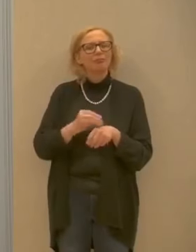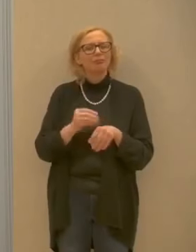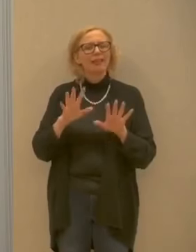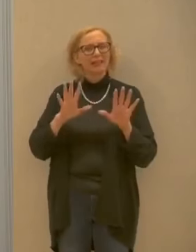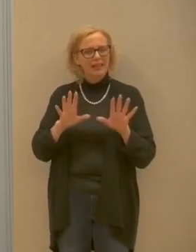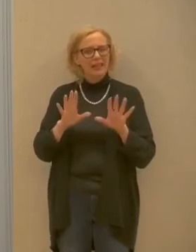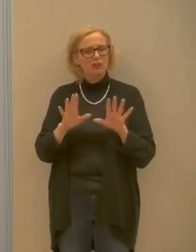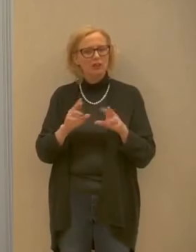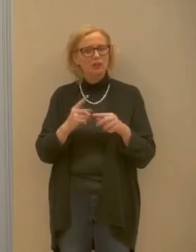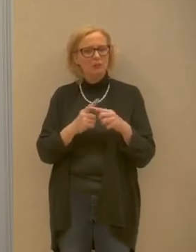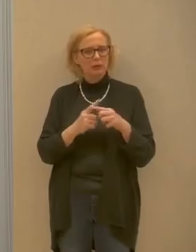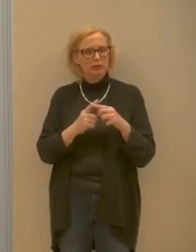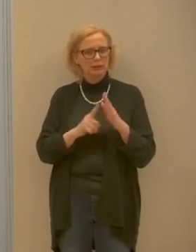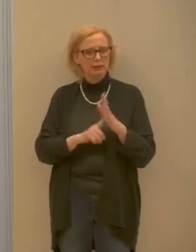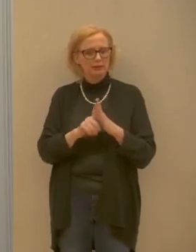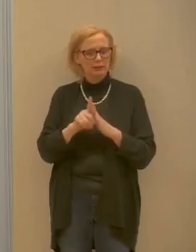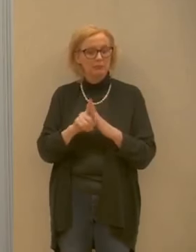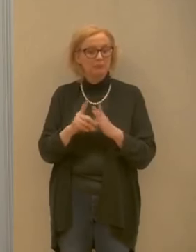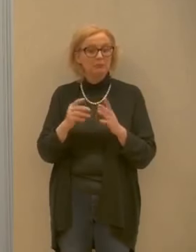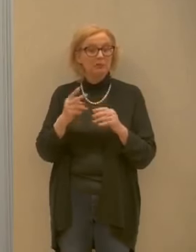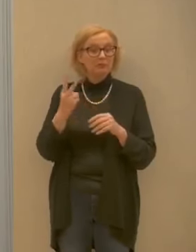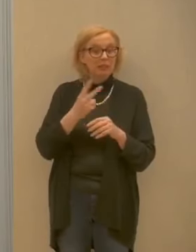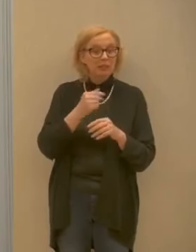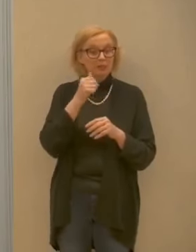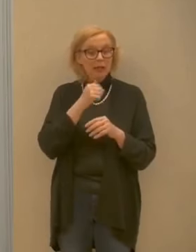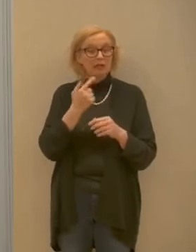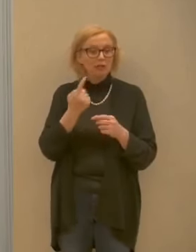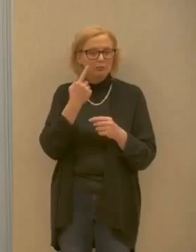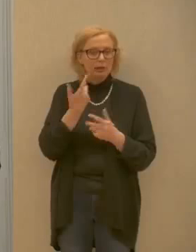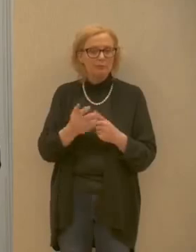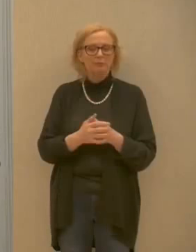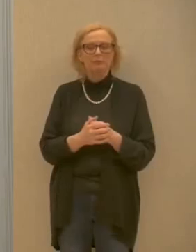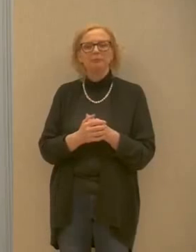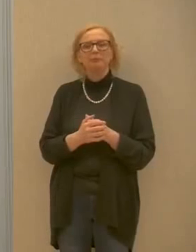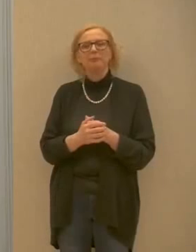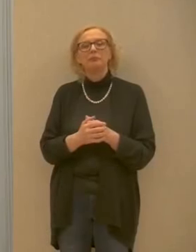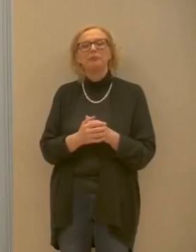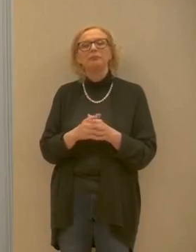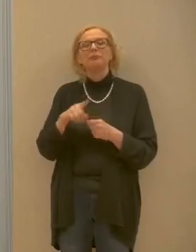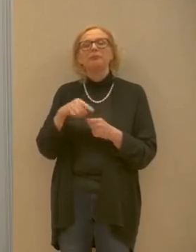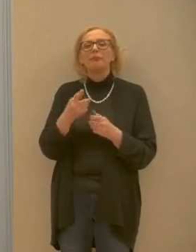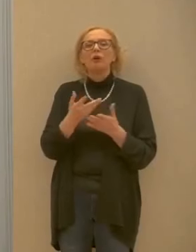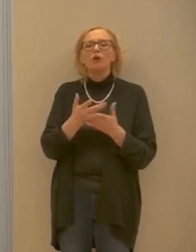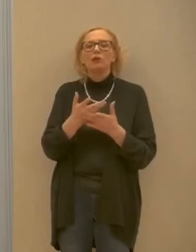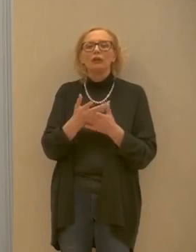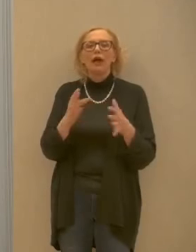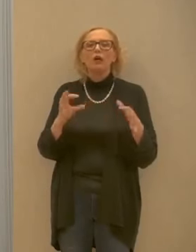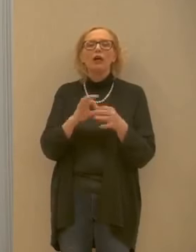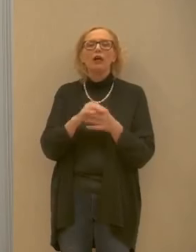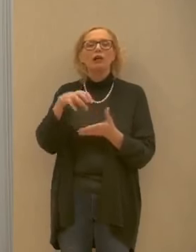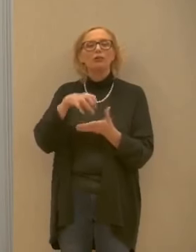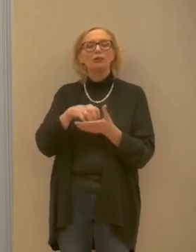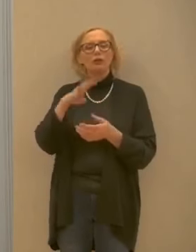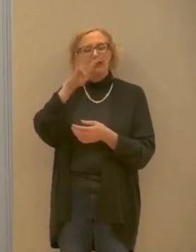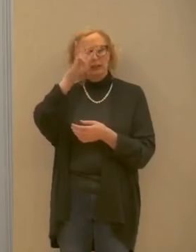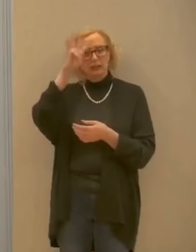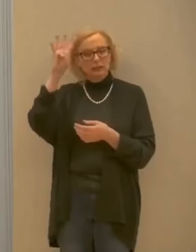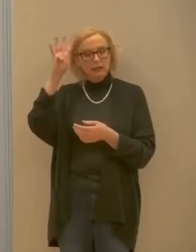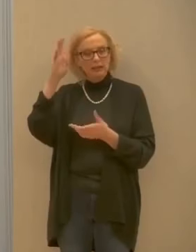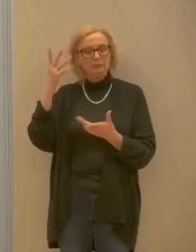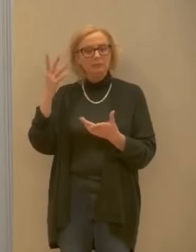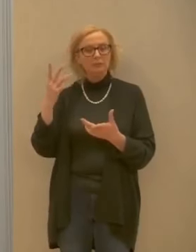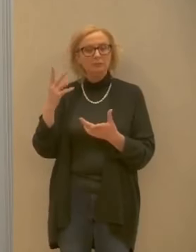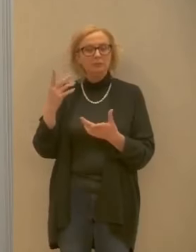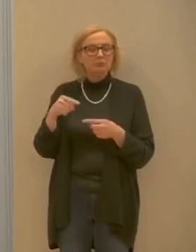oggi vediamo appunto di confermare o smentire questa notizia Poi chiedono novità su Villa Regina non ci sono notizie